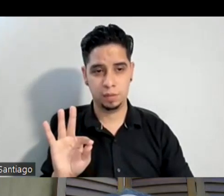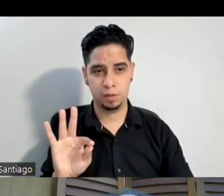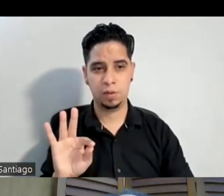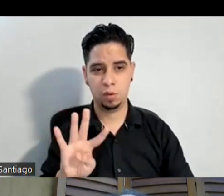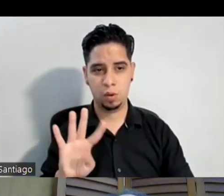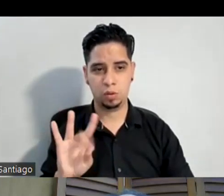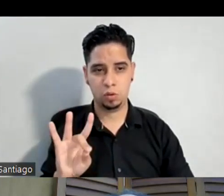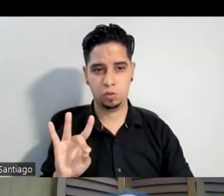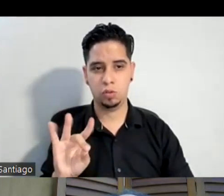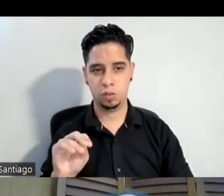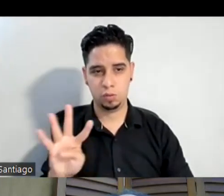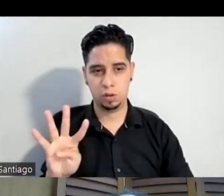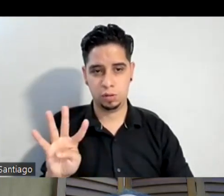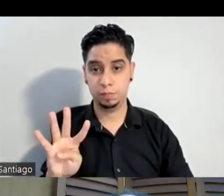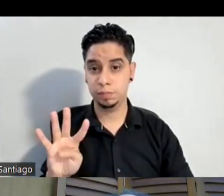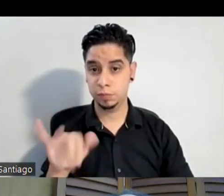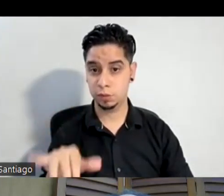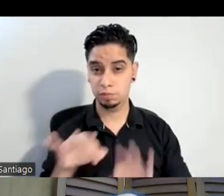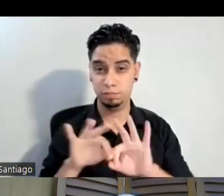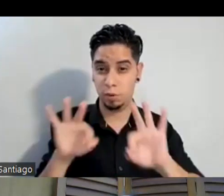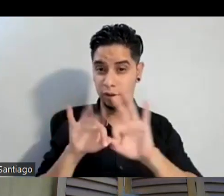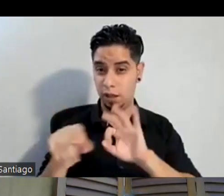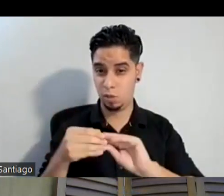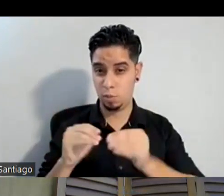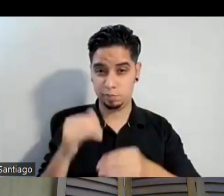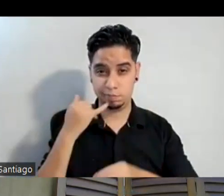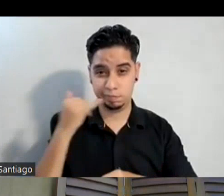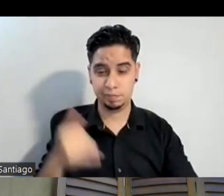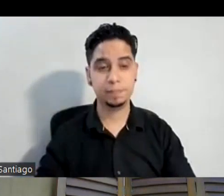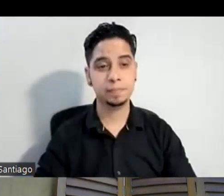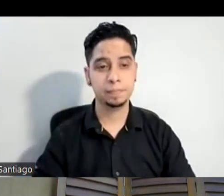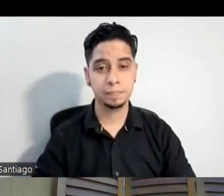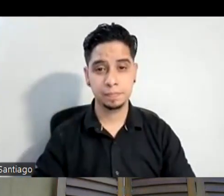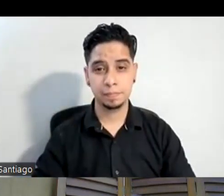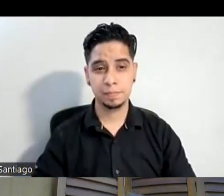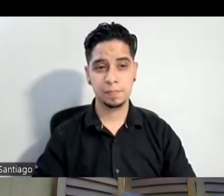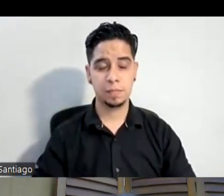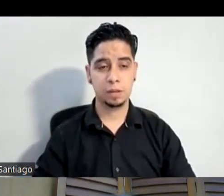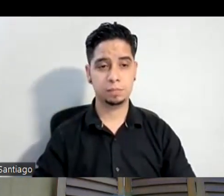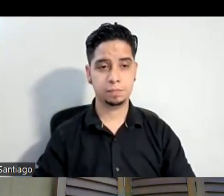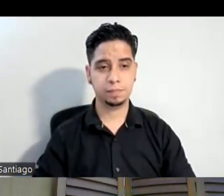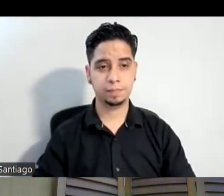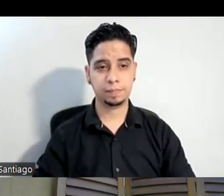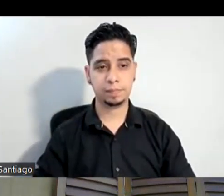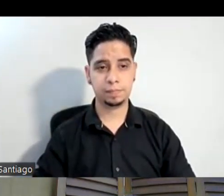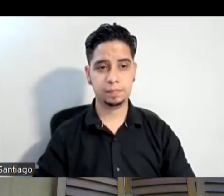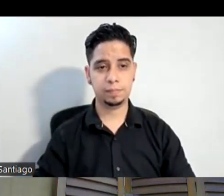4804 eso es importante mira y entonces es quien dirige